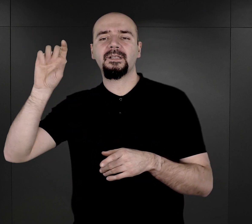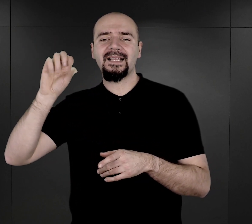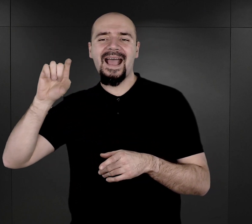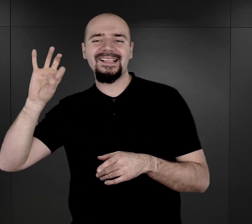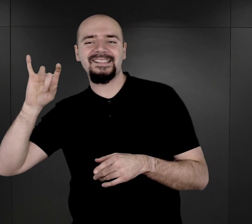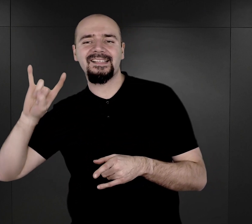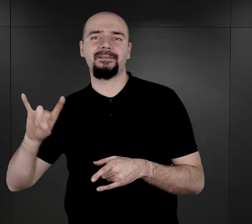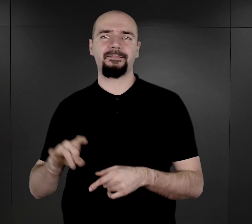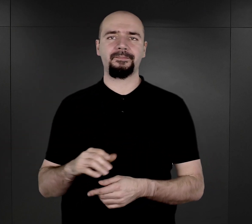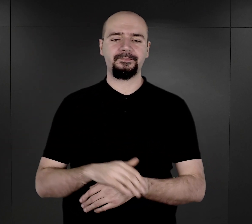www.ausch.co.uk